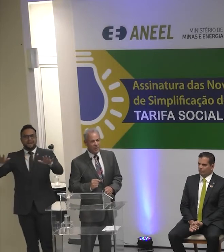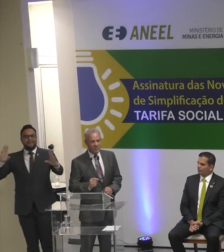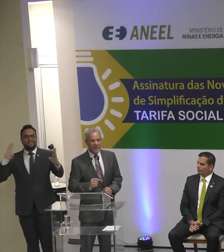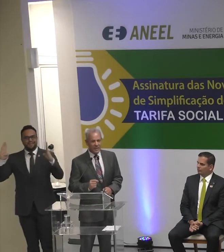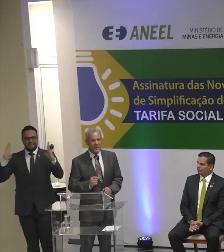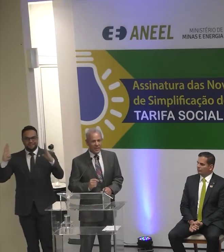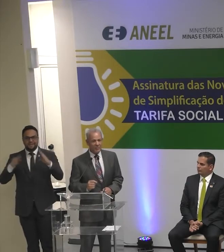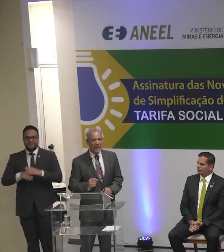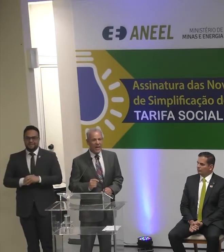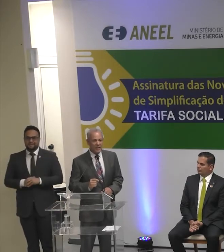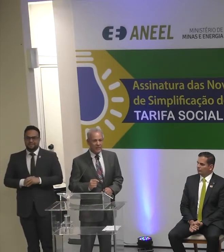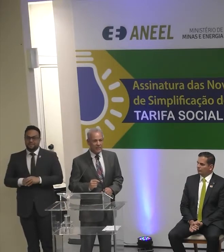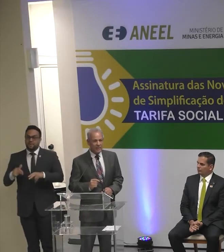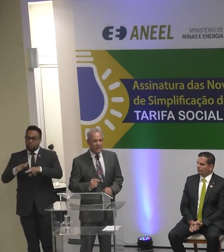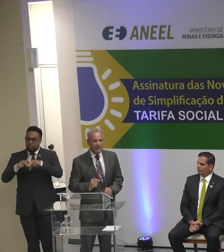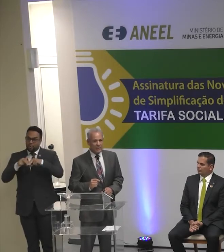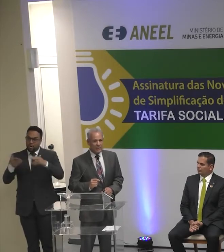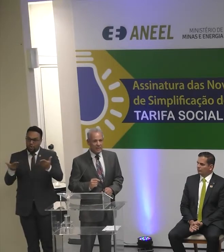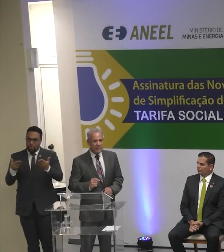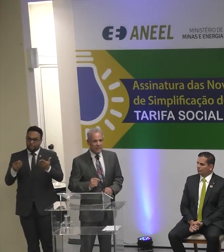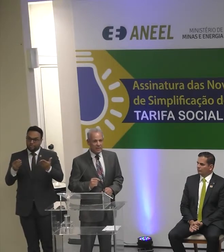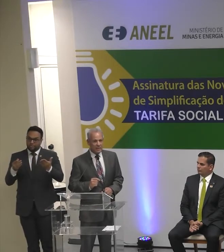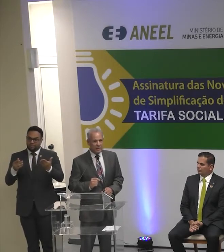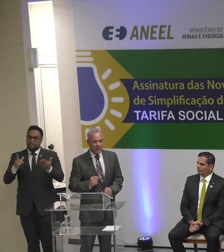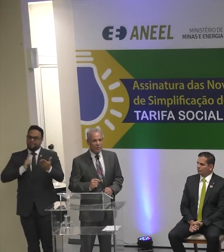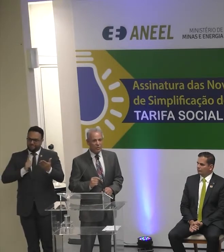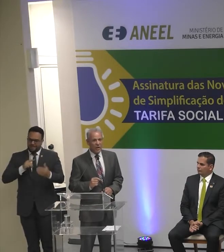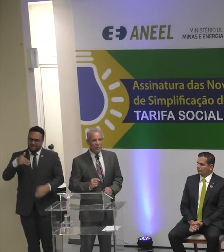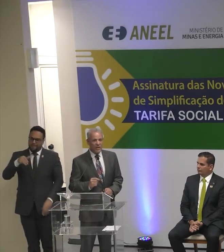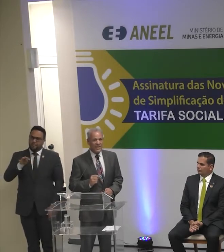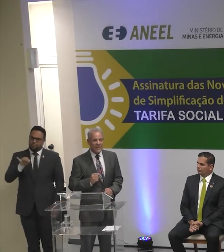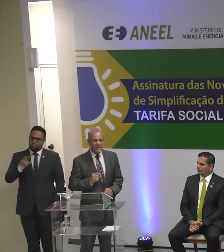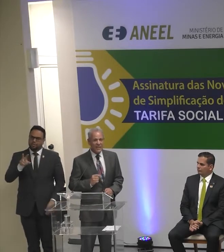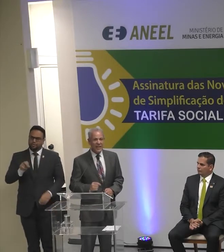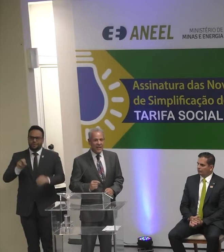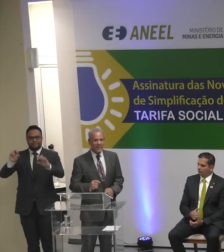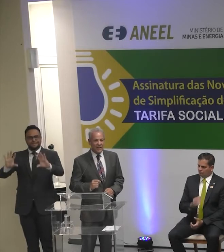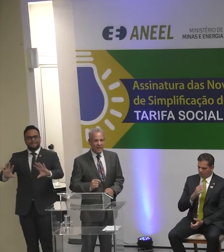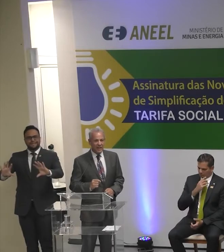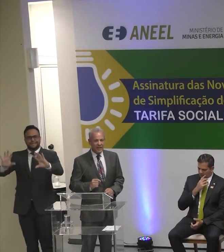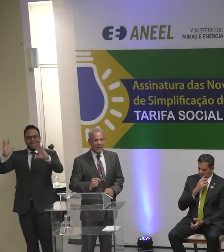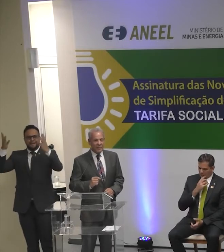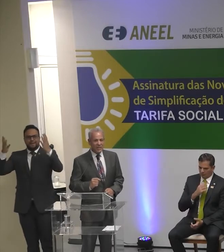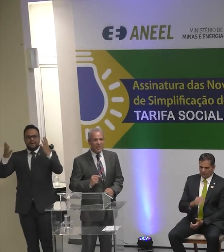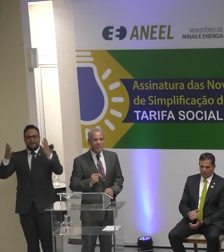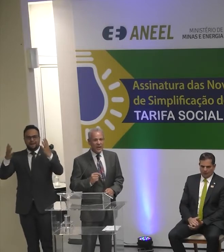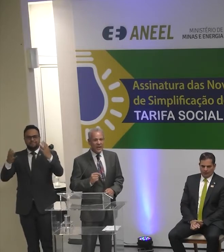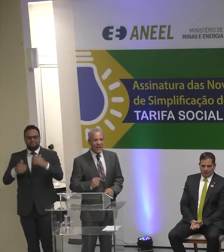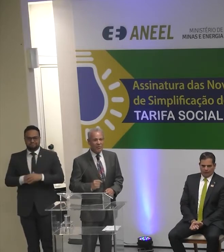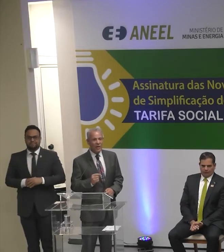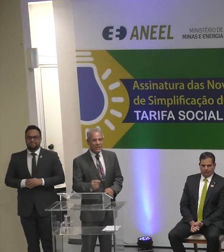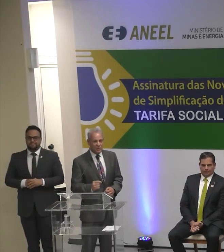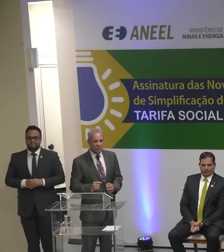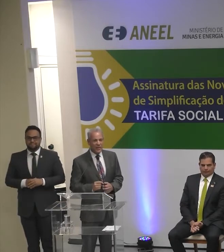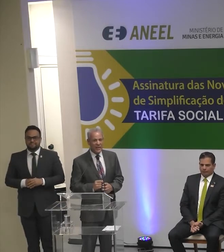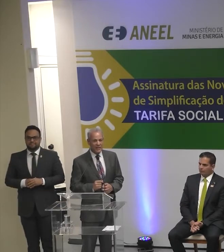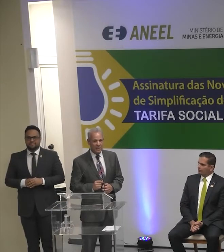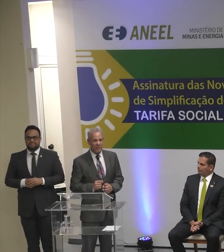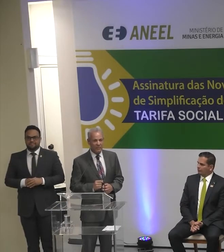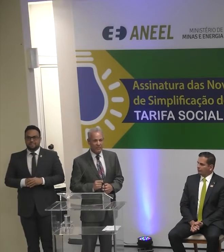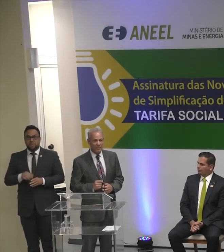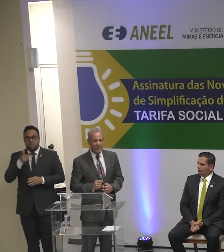Isso é para se celebrar. Não só a nossa resiliência, mas também a nossa